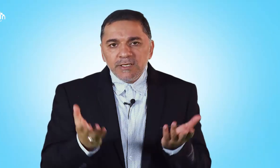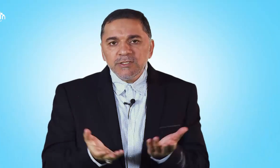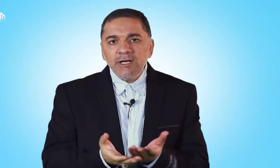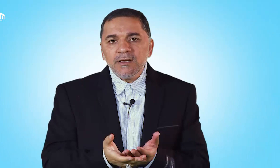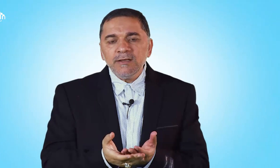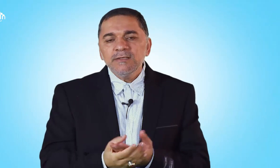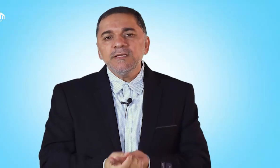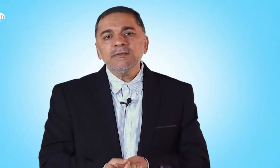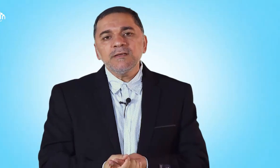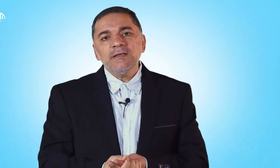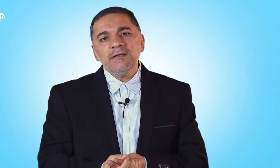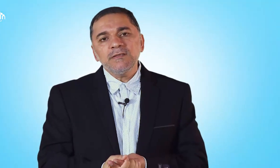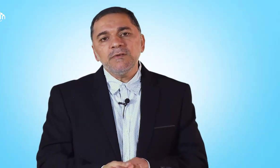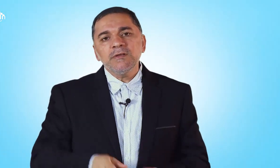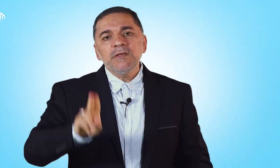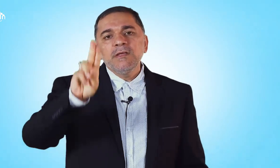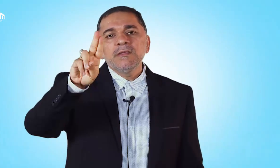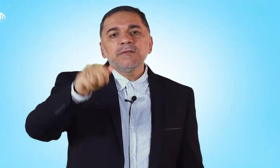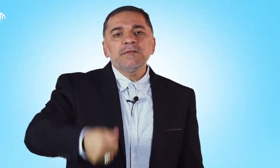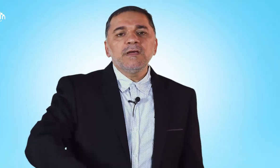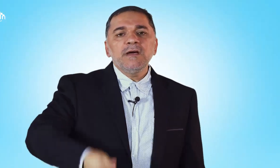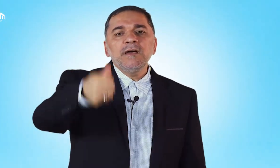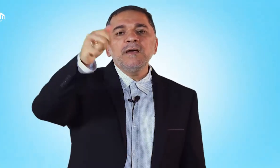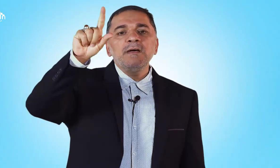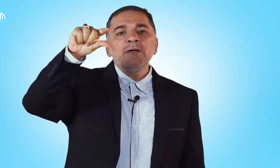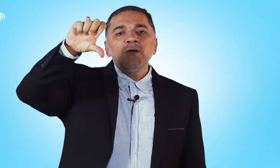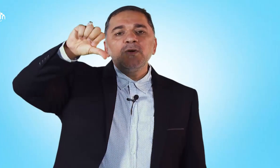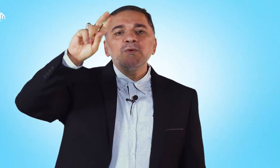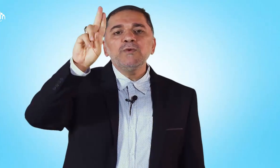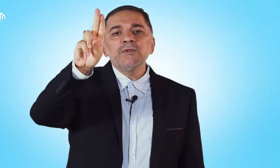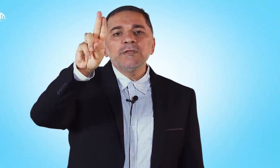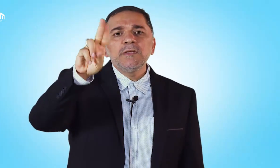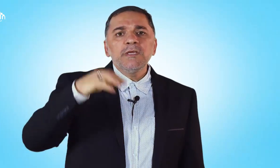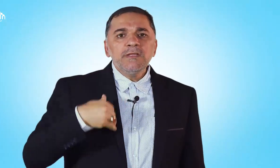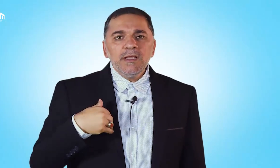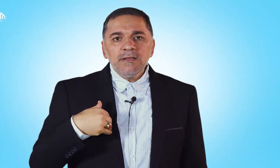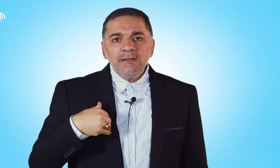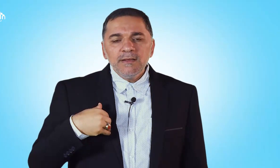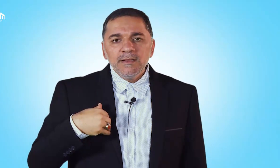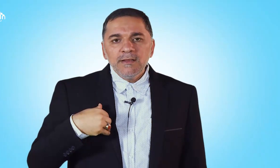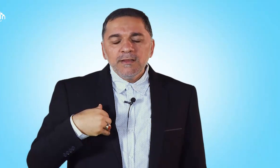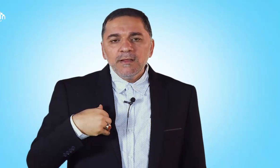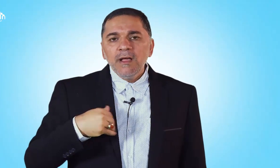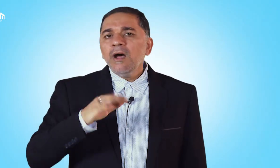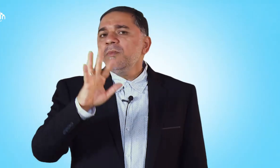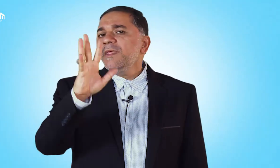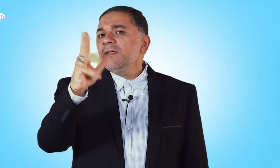الإشارة سيضطر أن يكتب لك تاروت إذن أو مثلا